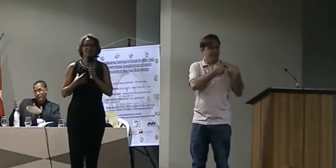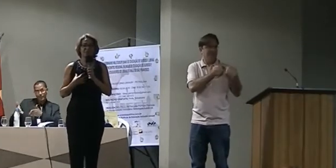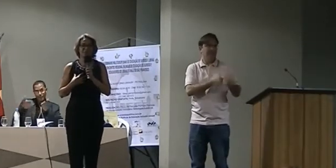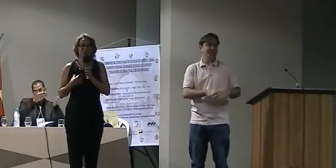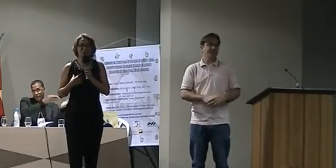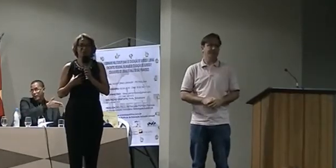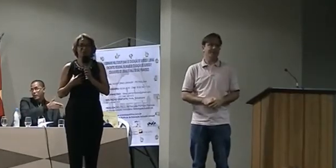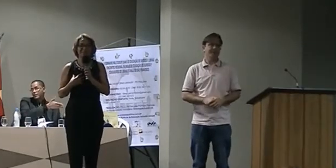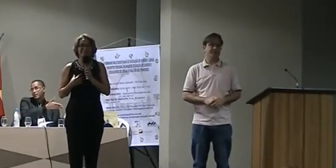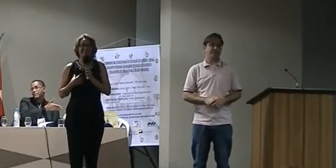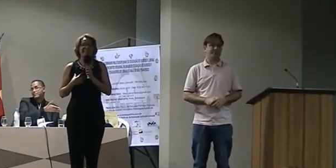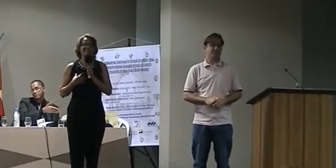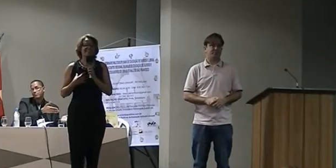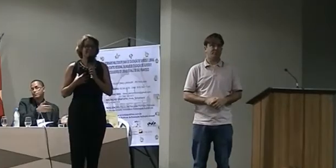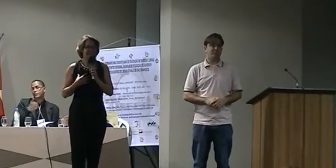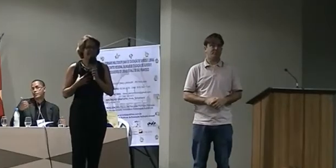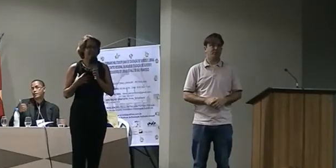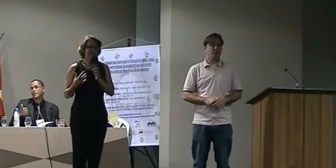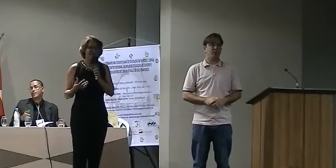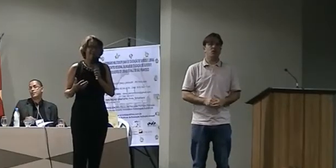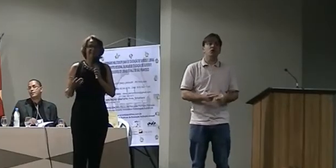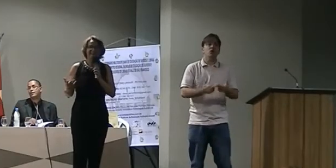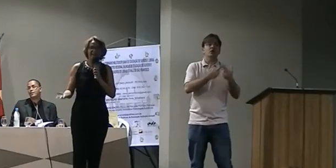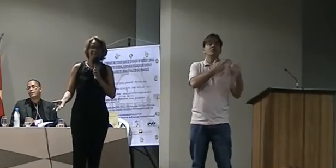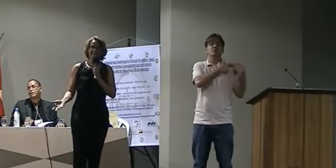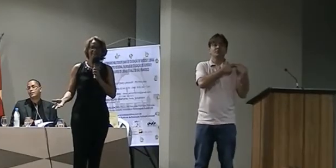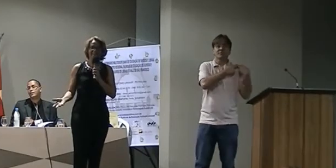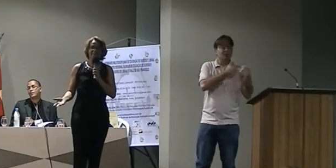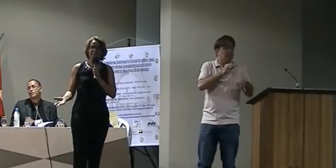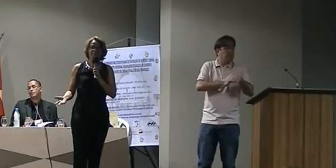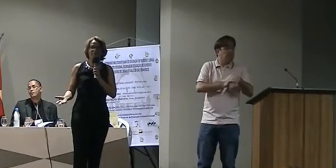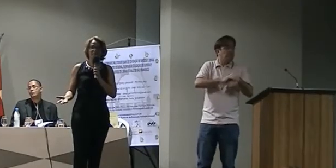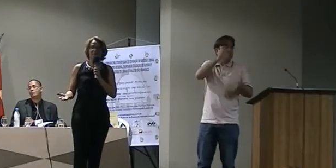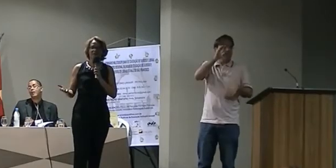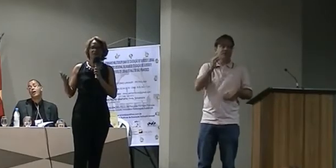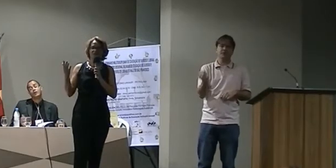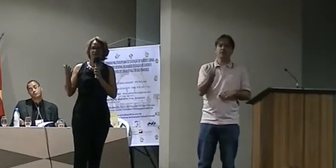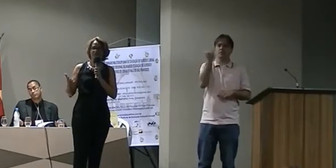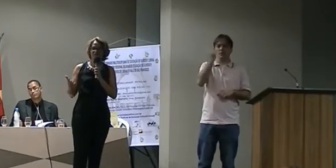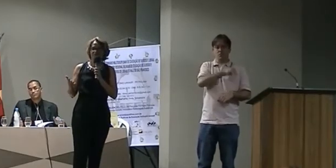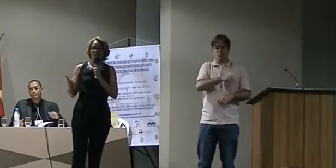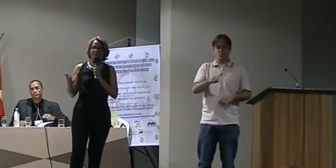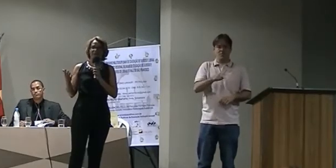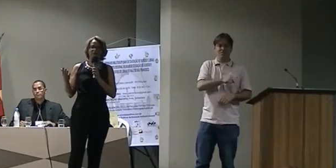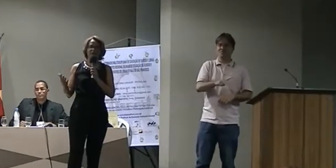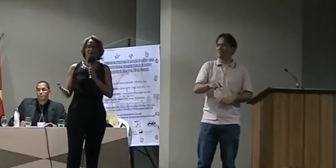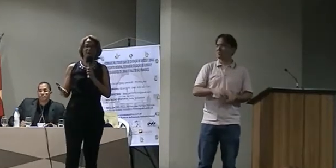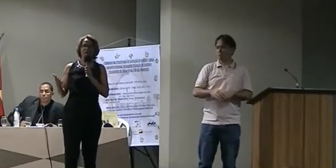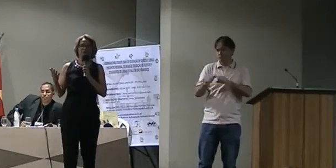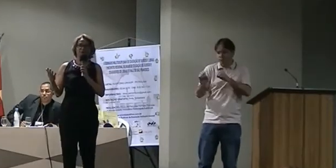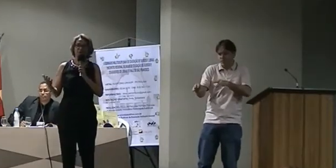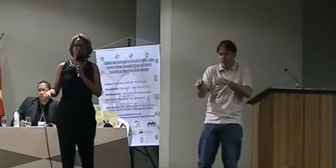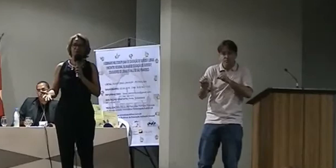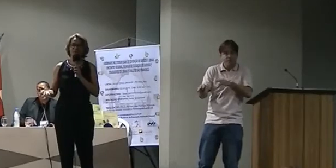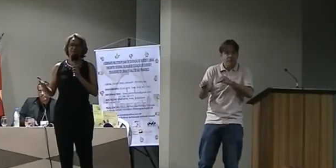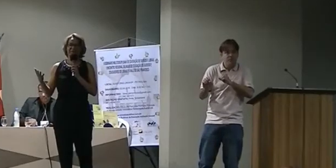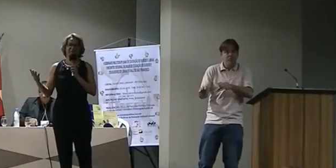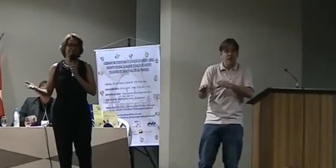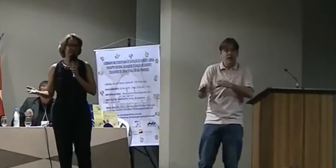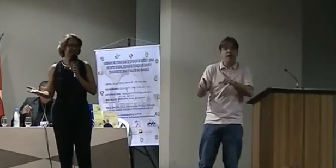professores se faz maior ainda. Porque nós estamos formando professores para trabalhar